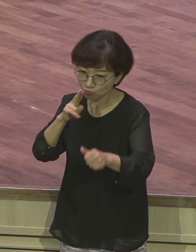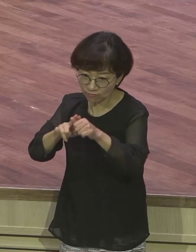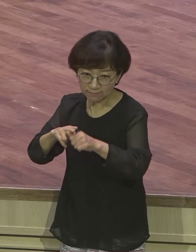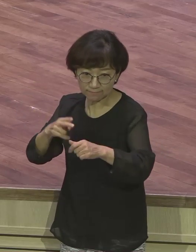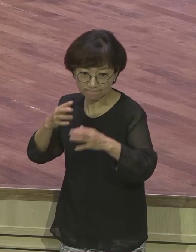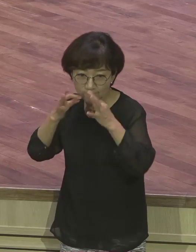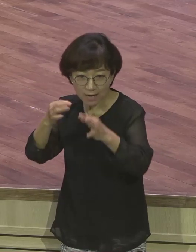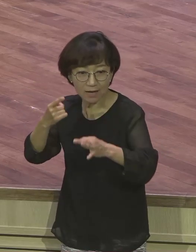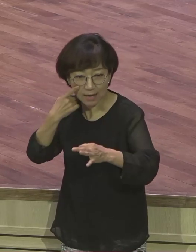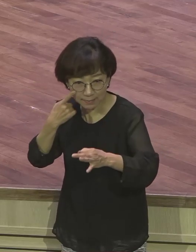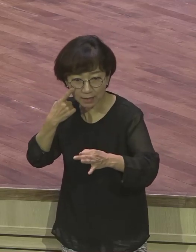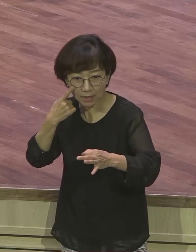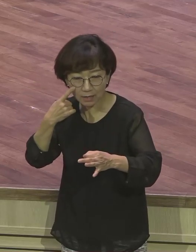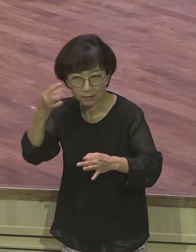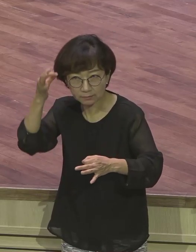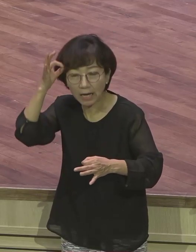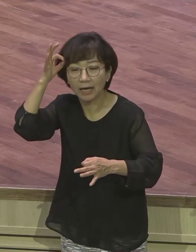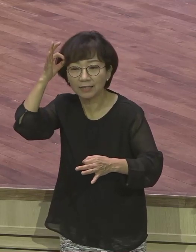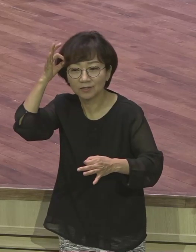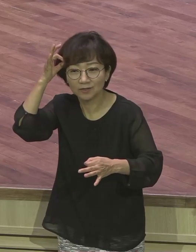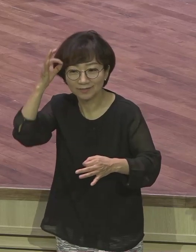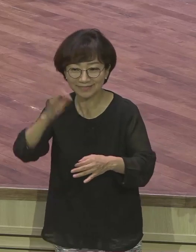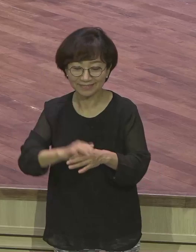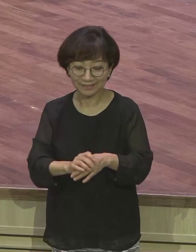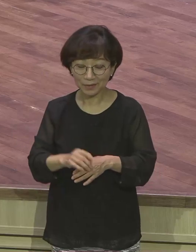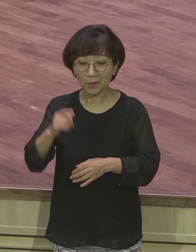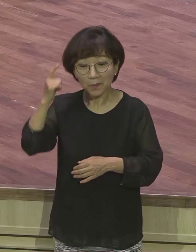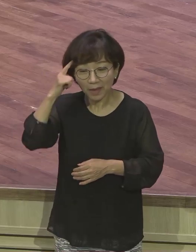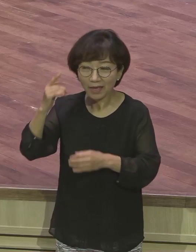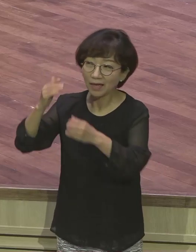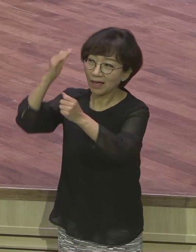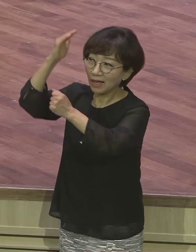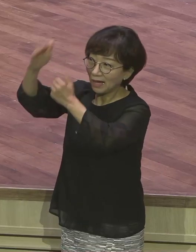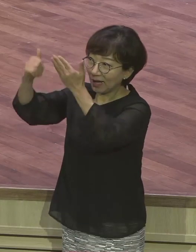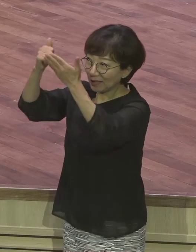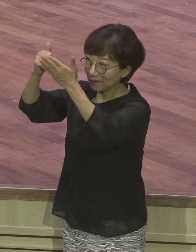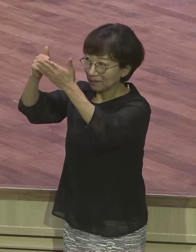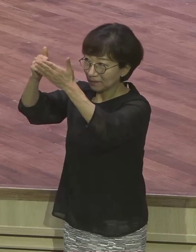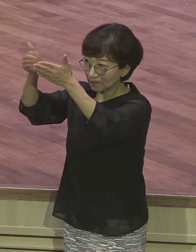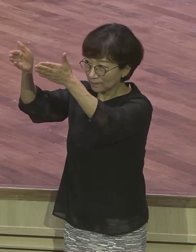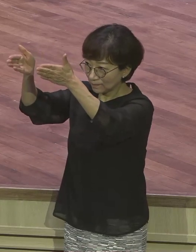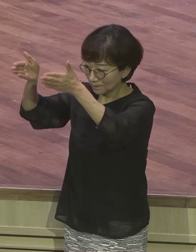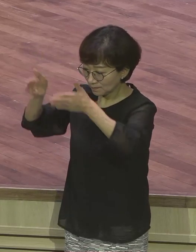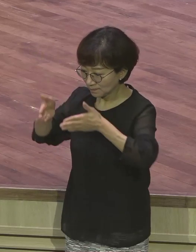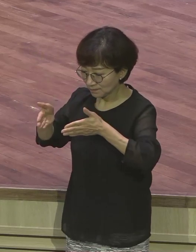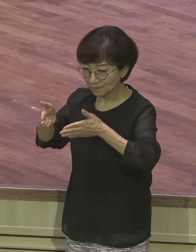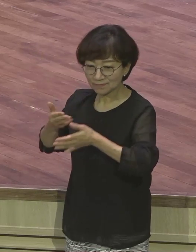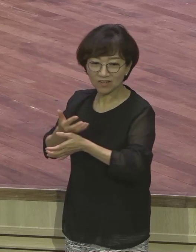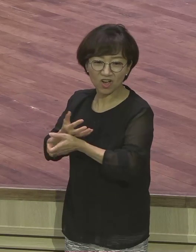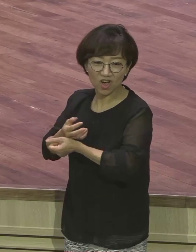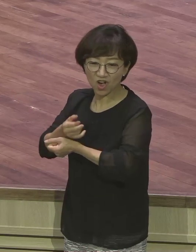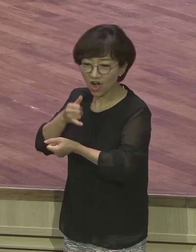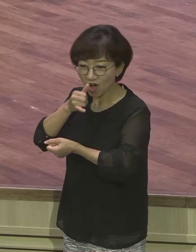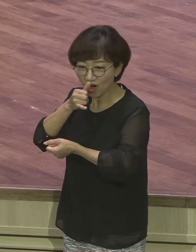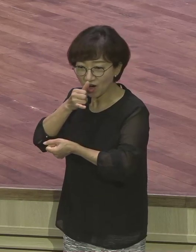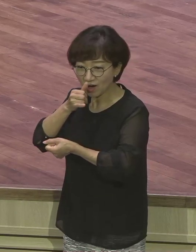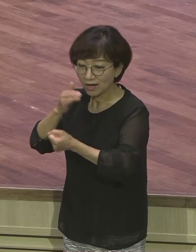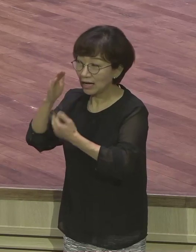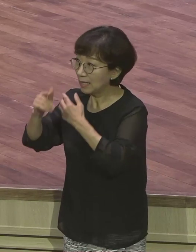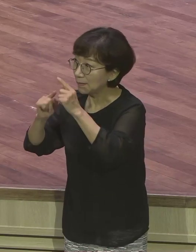특별히 요셉에게는요. 하나님과 뭐요? 이명기약이 있었잖아요. 꿈을 통해서 말씀을 통해서 주신 비전이